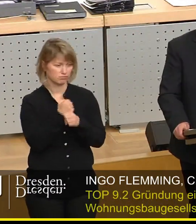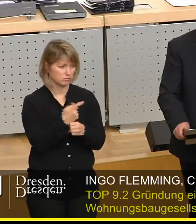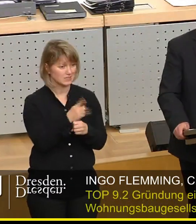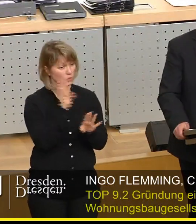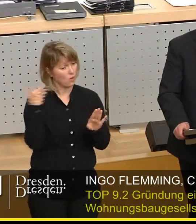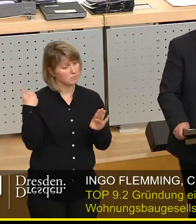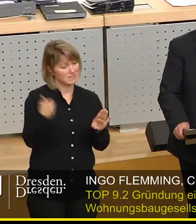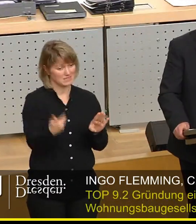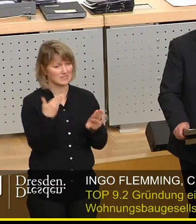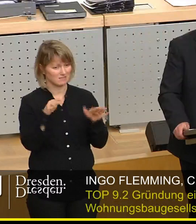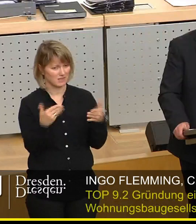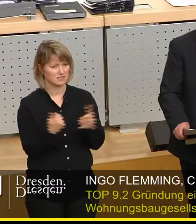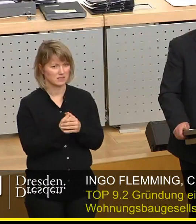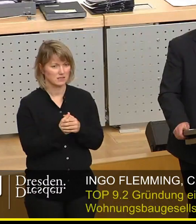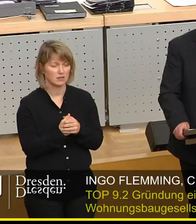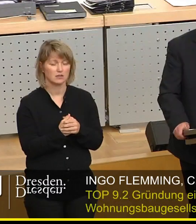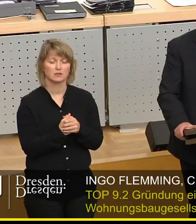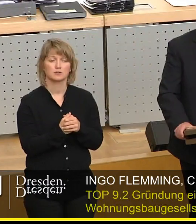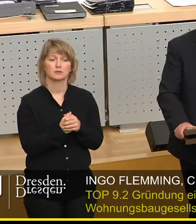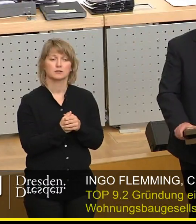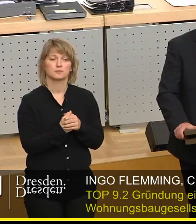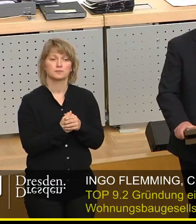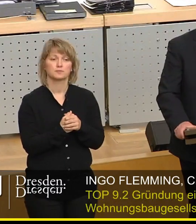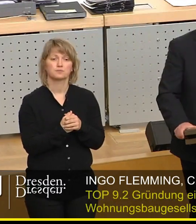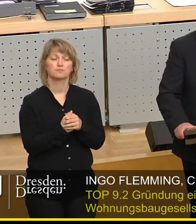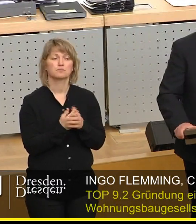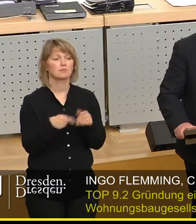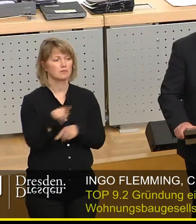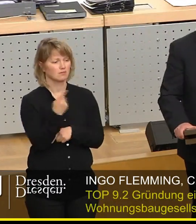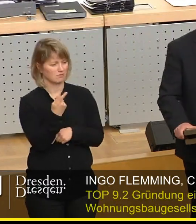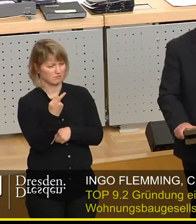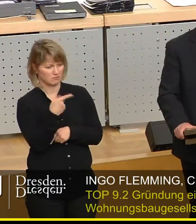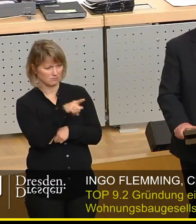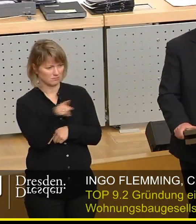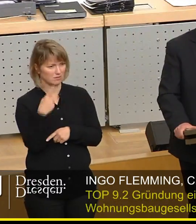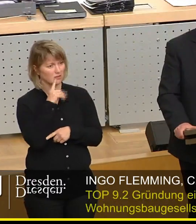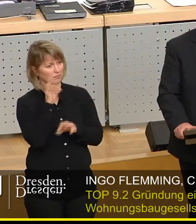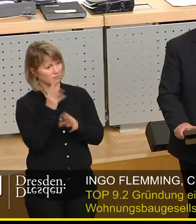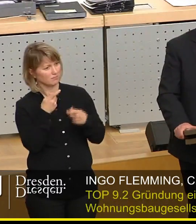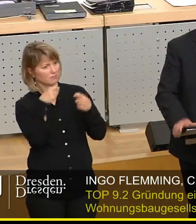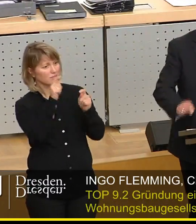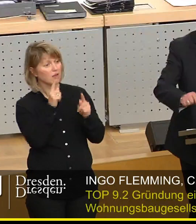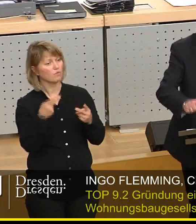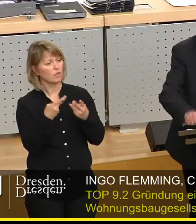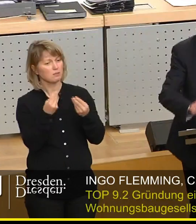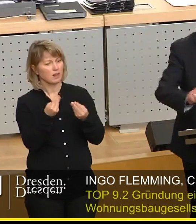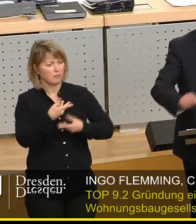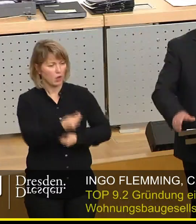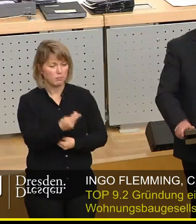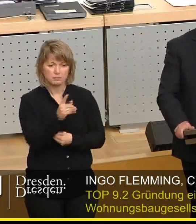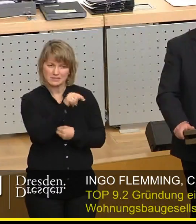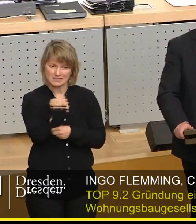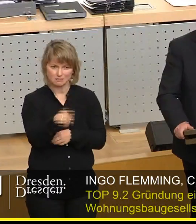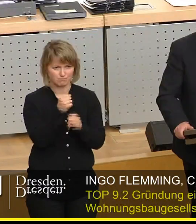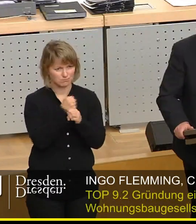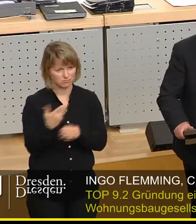auch gehandhabt worden bis jetzt hatten ja die Bauherren überhaupt keine Möglichkeit Fördermittel in Anspruch zu nehmen und das ist jetzt